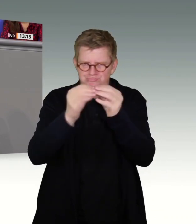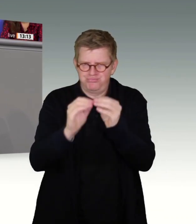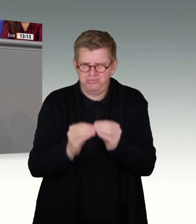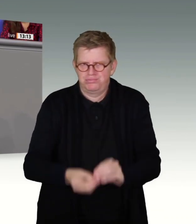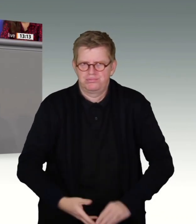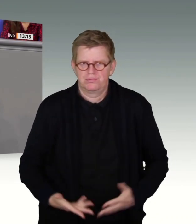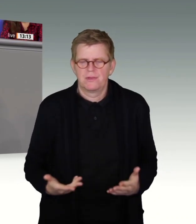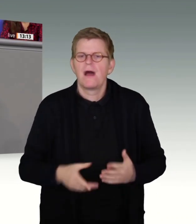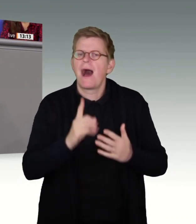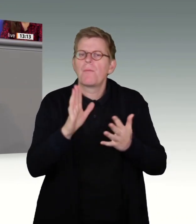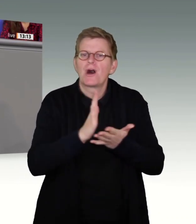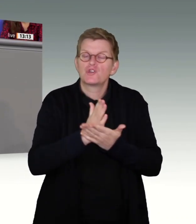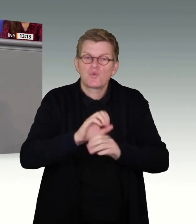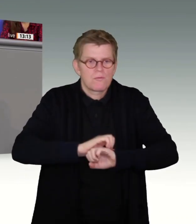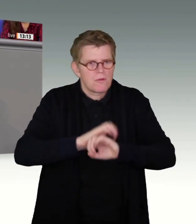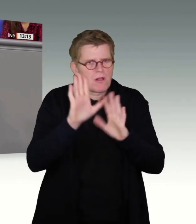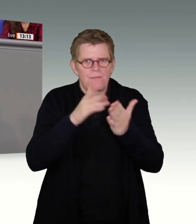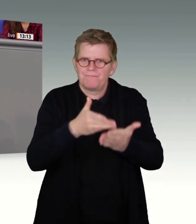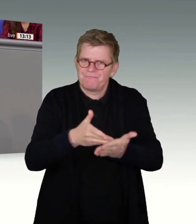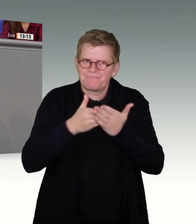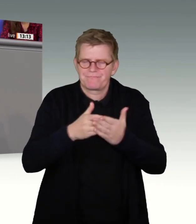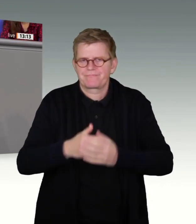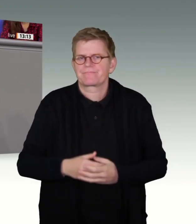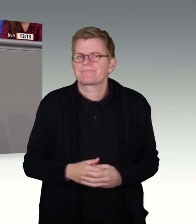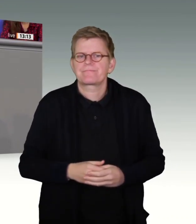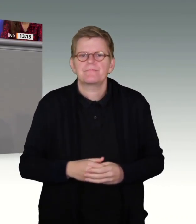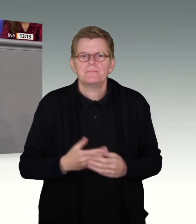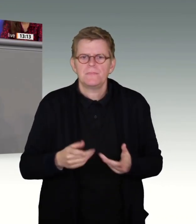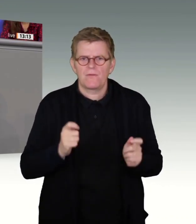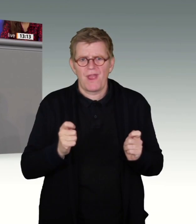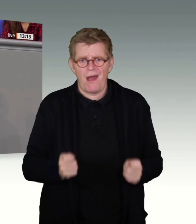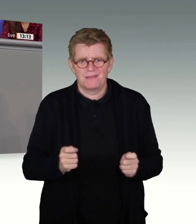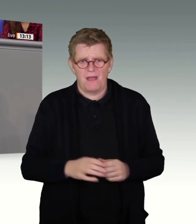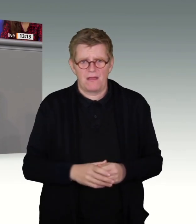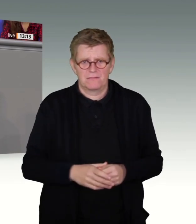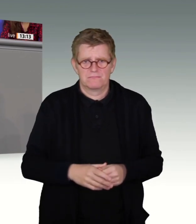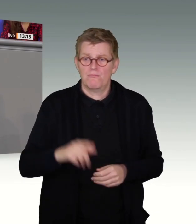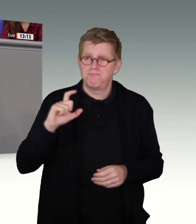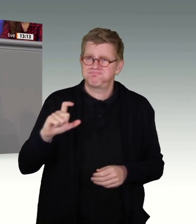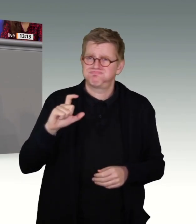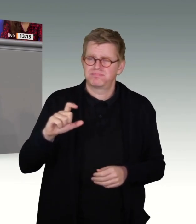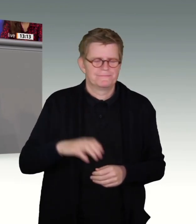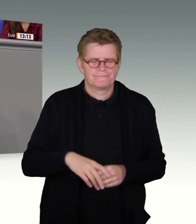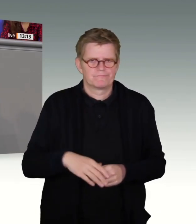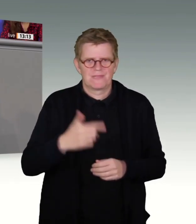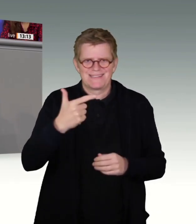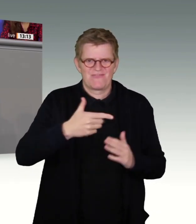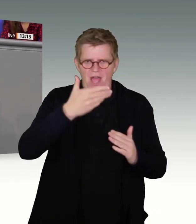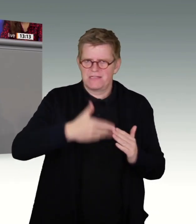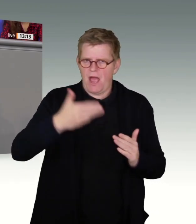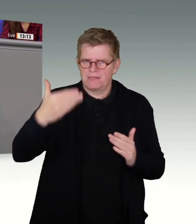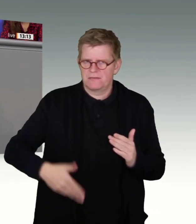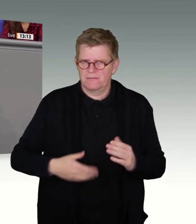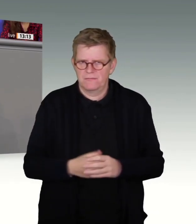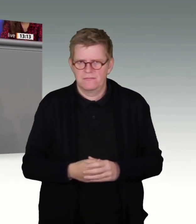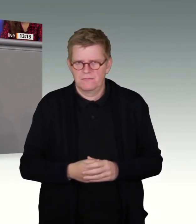Aber es ist eben schon deutlich geworden, der Kollege von Notz hat darauf hingewiesen, der ist ja jetzt nicht sehr dick geraten. Der hat zwei Seiten und ist auch nicht